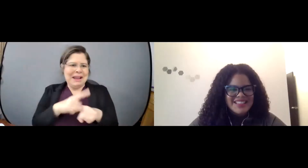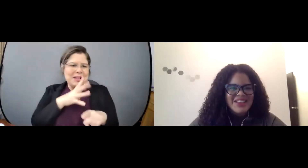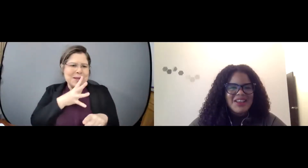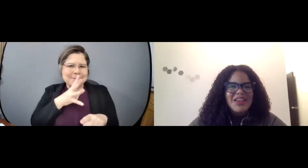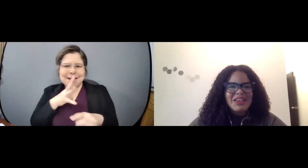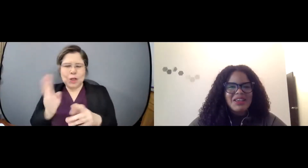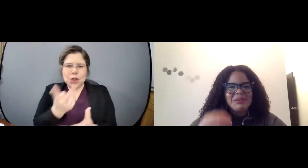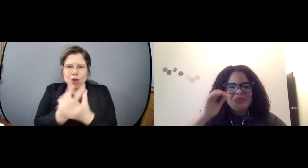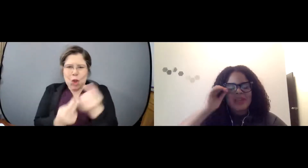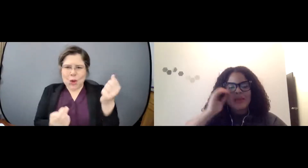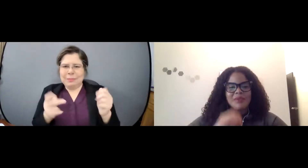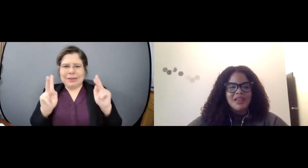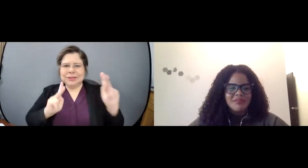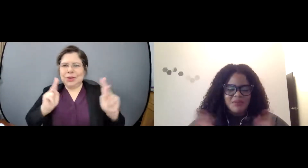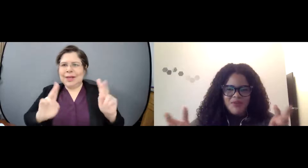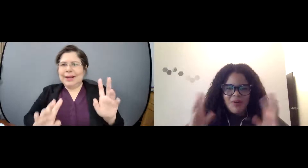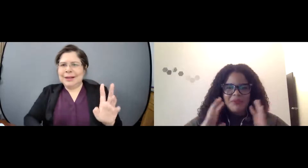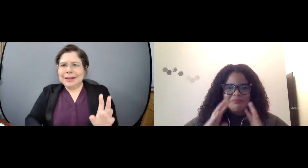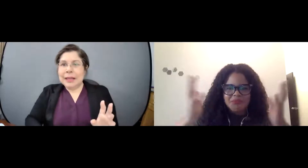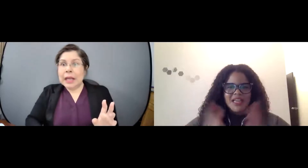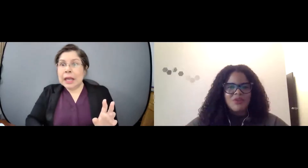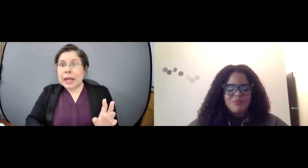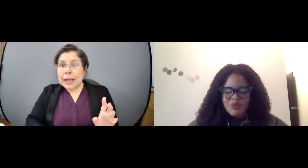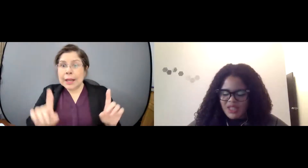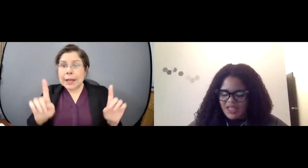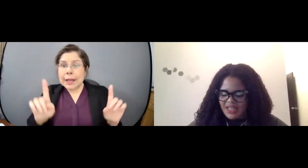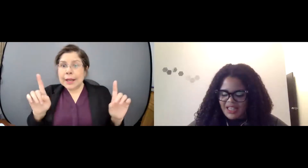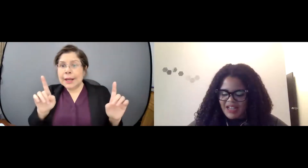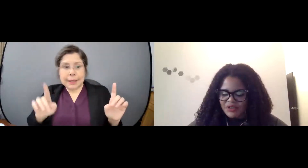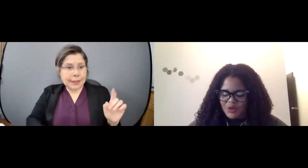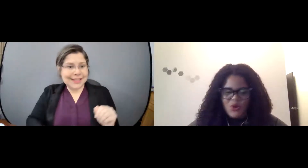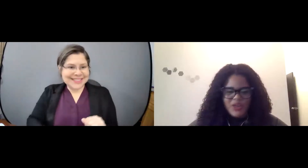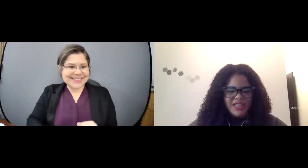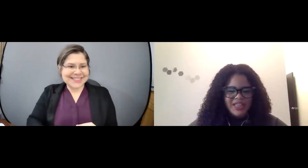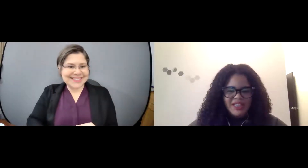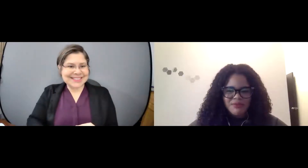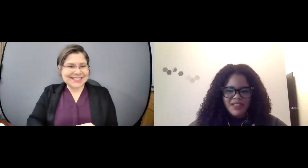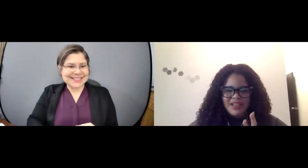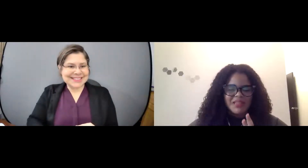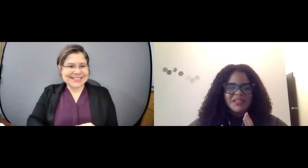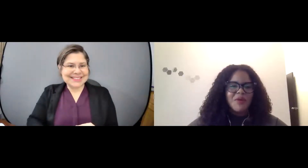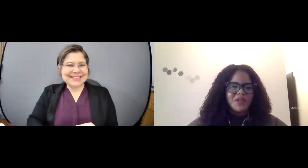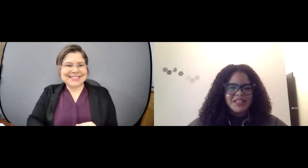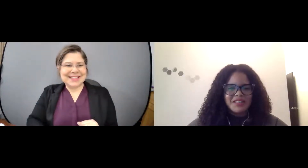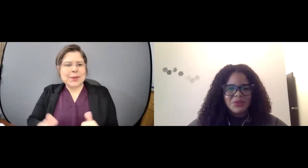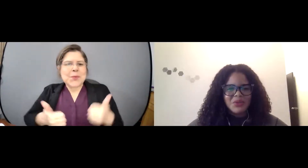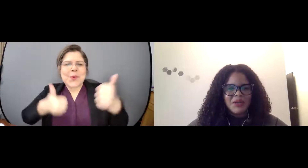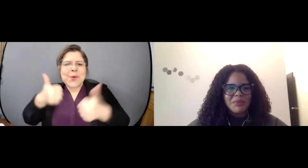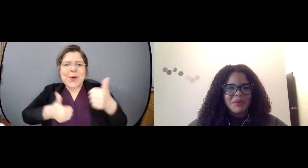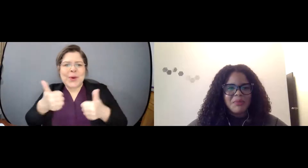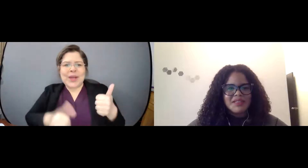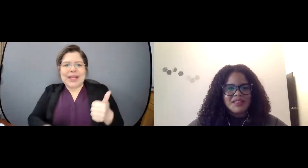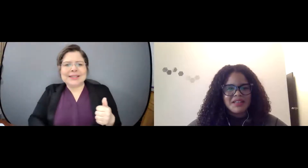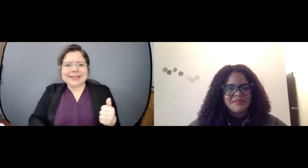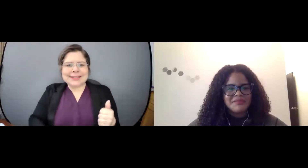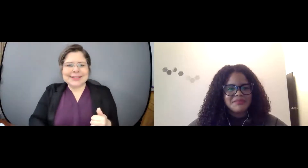gracias, Miriam, por favor explíquenos por qué le encantó, qué fue la parte favorita de todo lo que